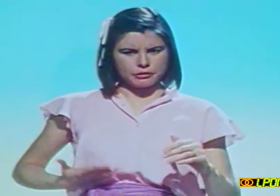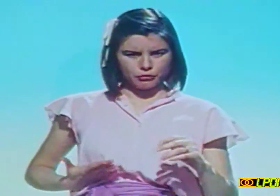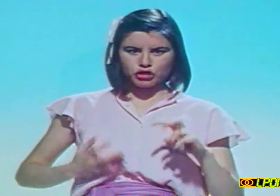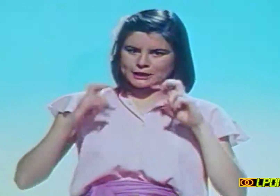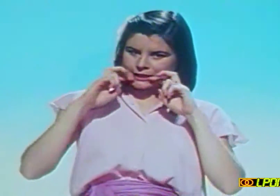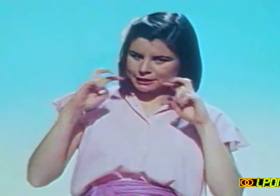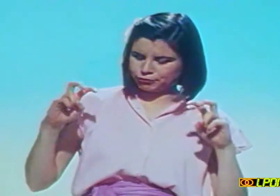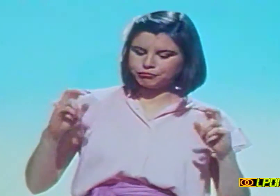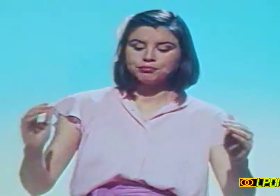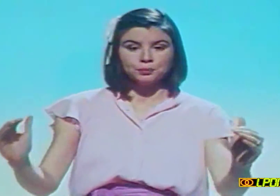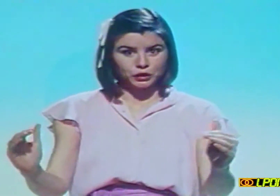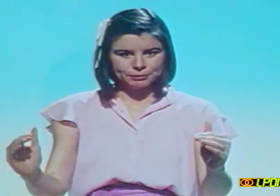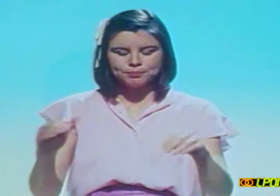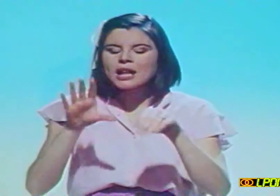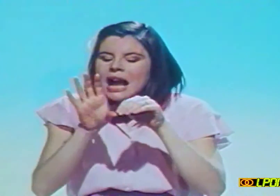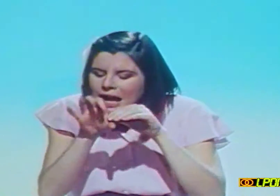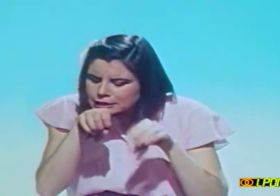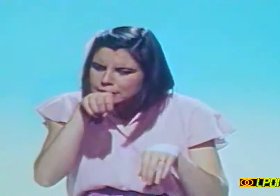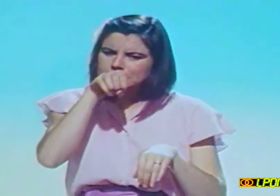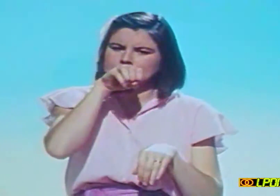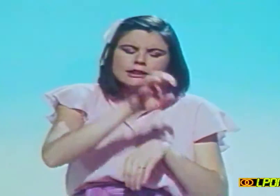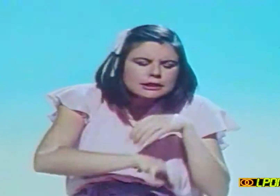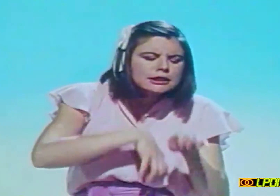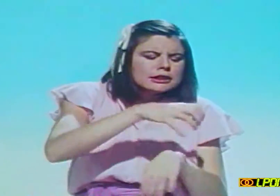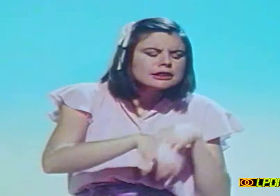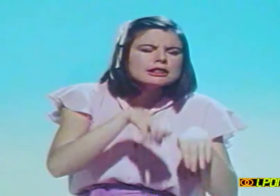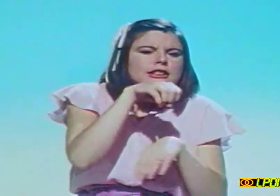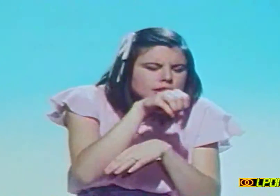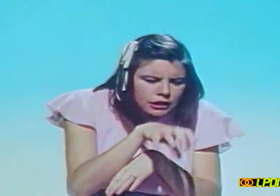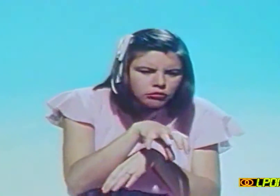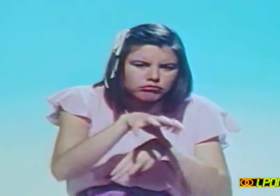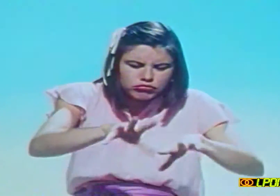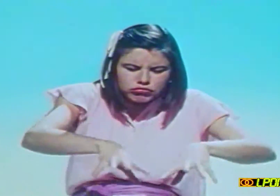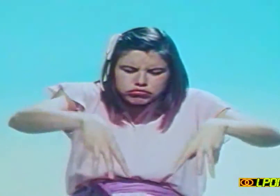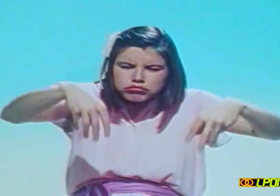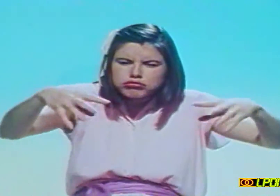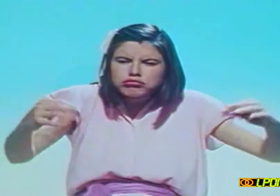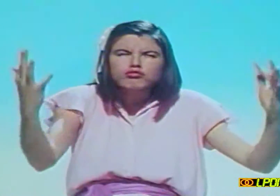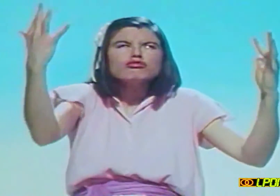Et maman tigre avait installé son petit tigre dans un coin bien tranquille.